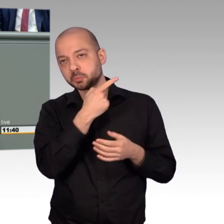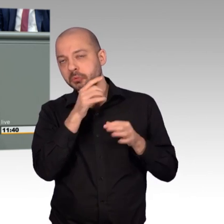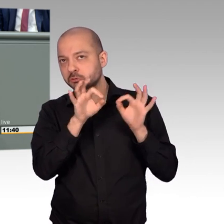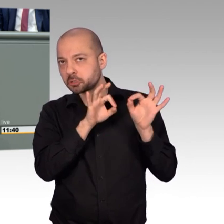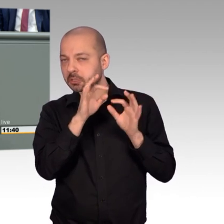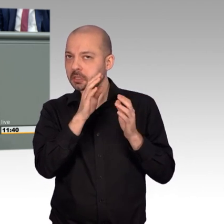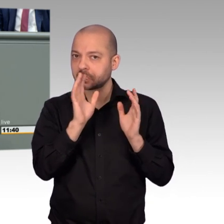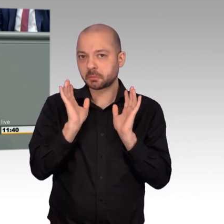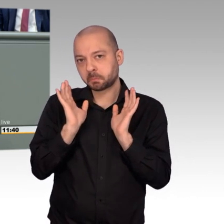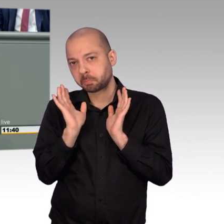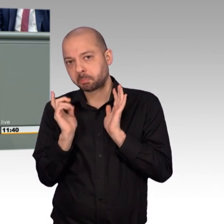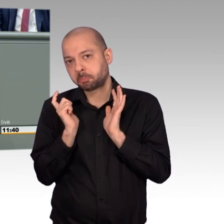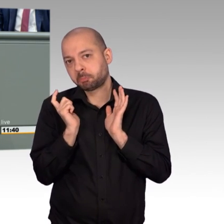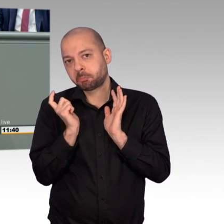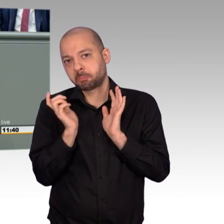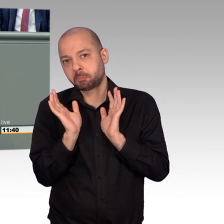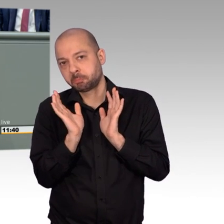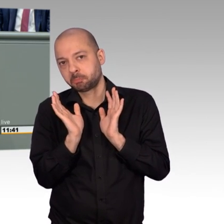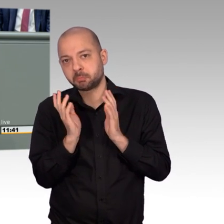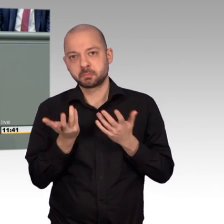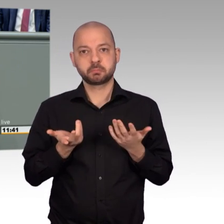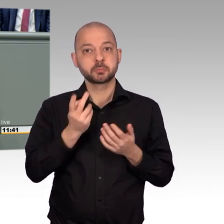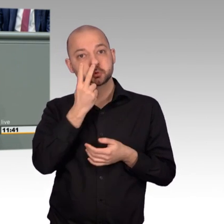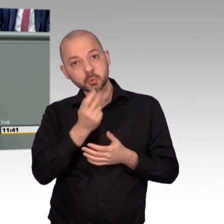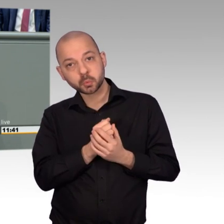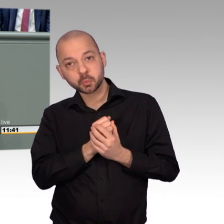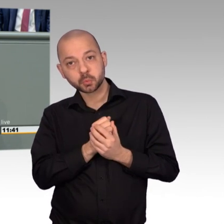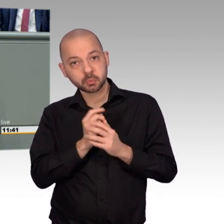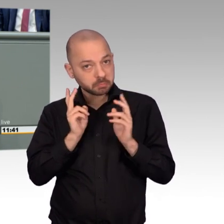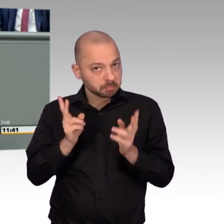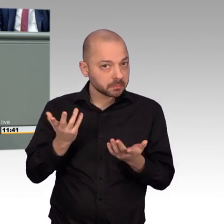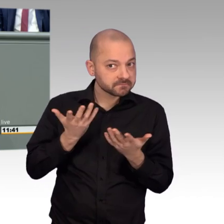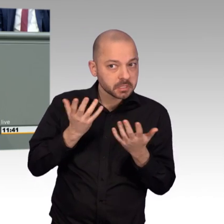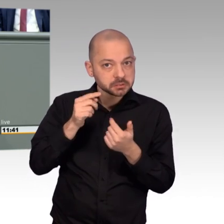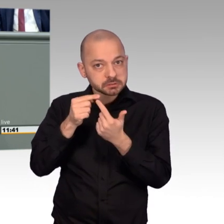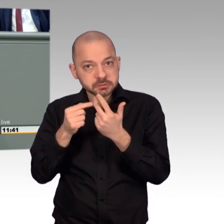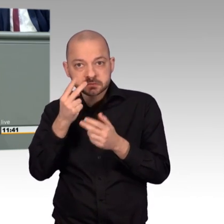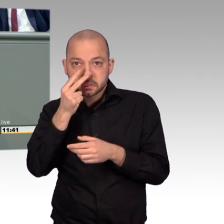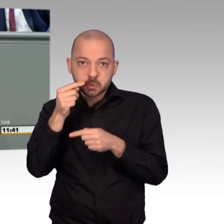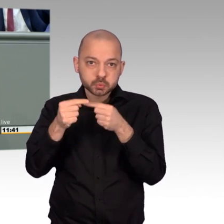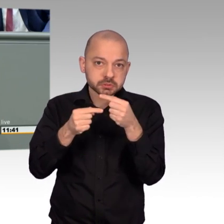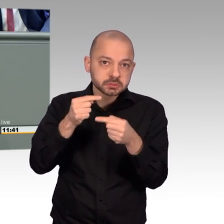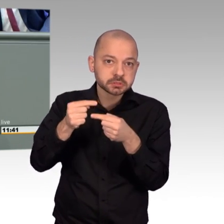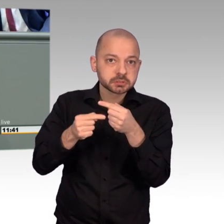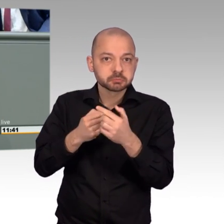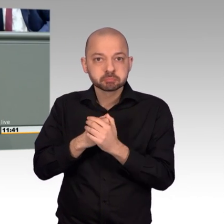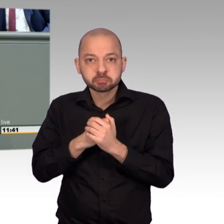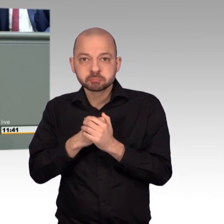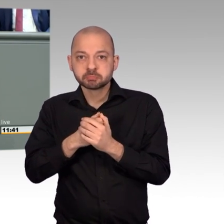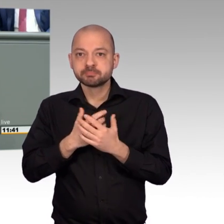oder eine Strategie entwickeln. Dann wurde geschaut, welche Rolle im Rahmen dieser US-Parameter übernommen werden